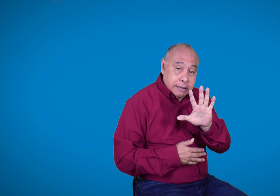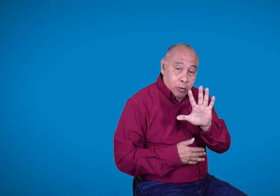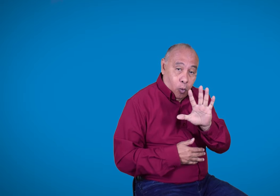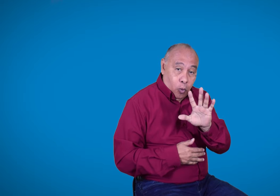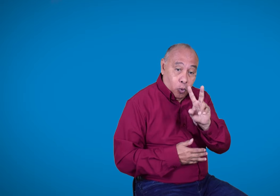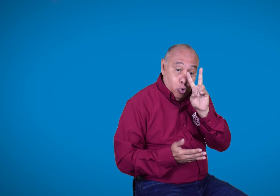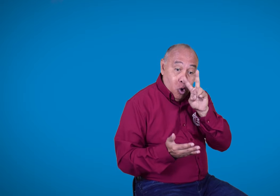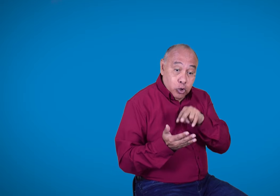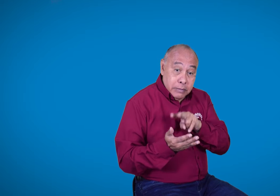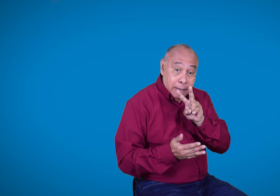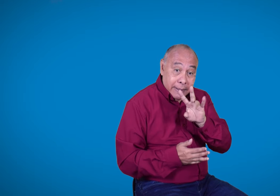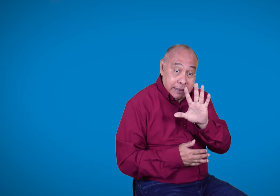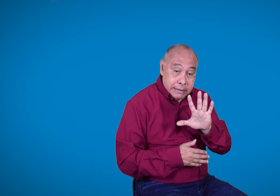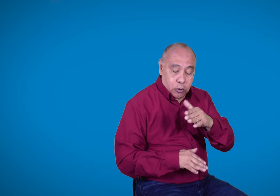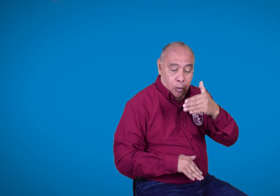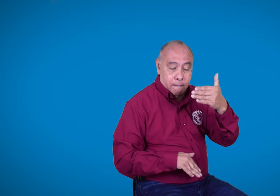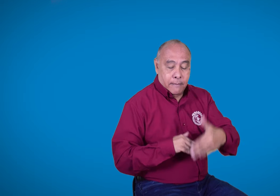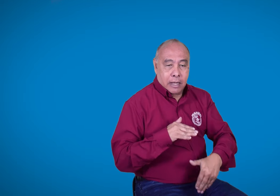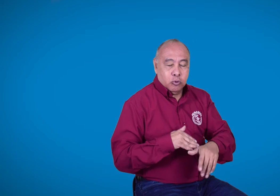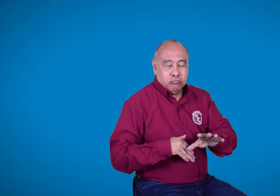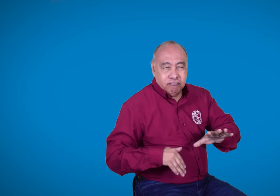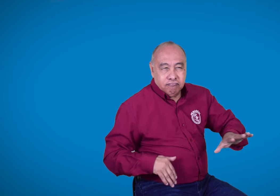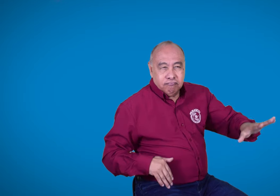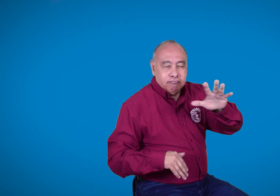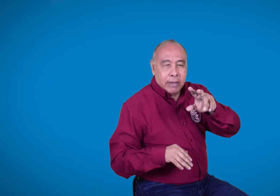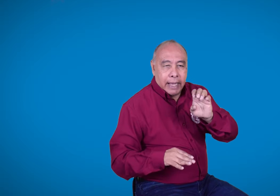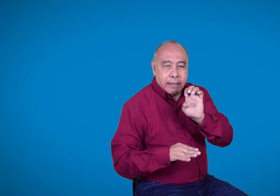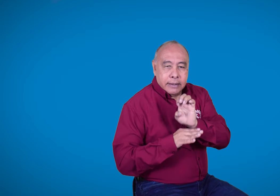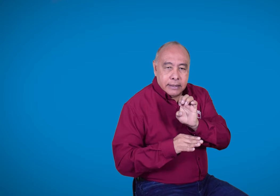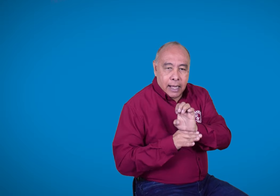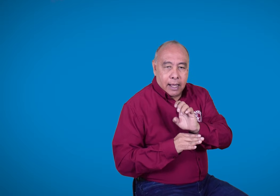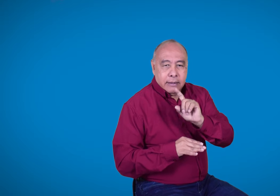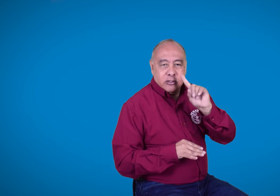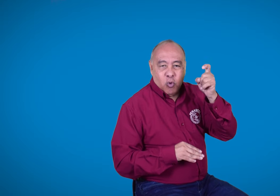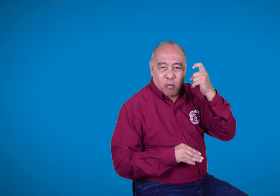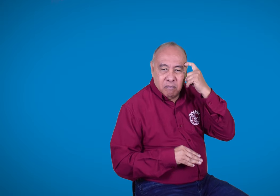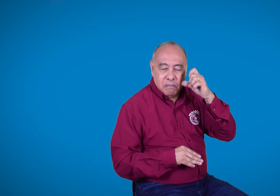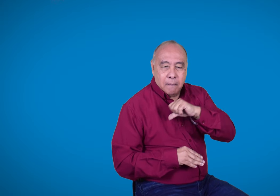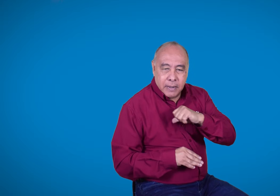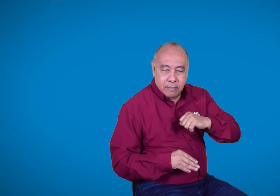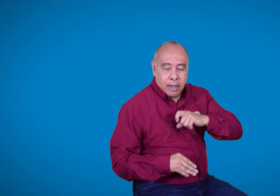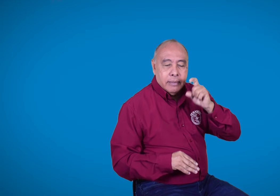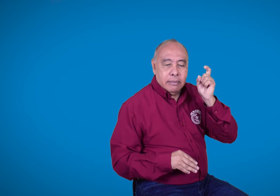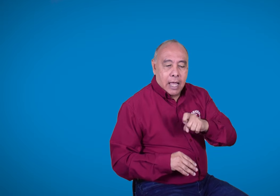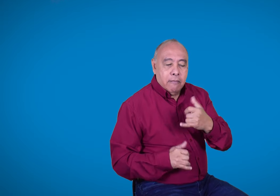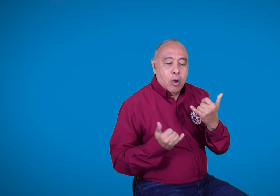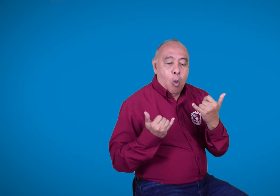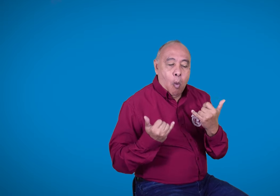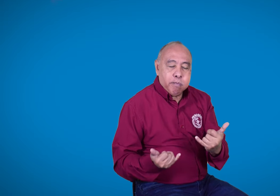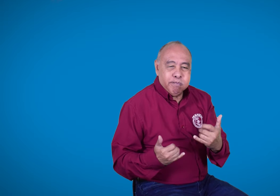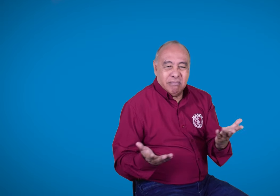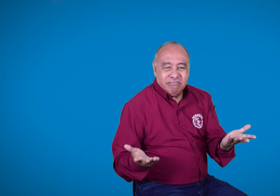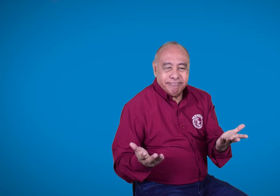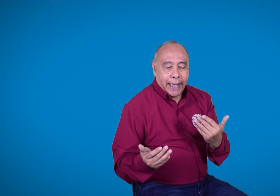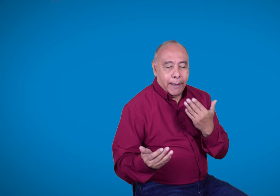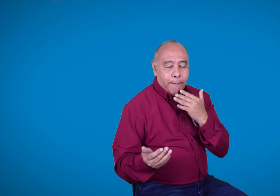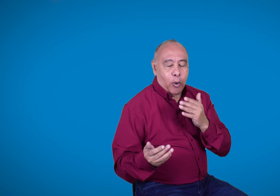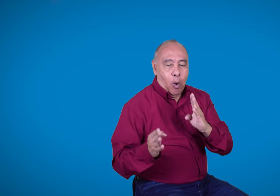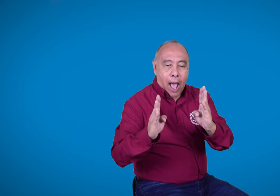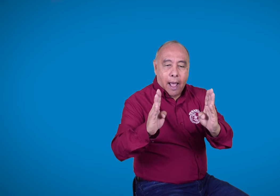deban tener los ajustes en las áreas de atención. Por ejemplo, las entidades de servicios públicos deben contar con el servicio de